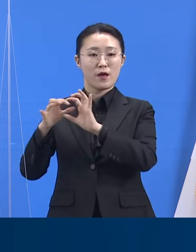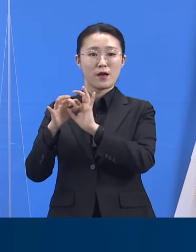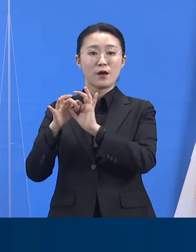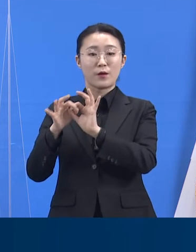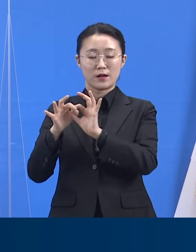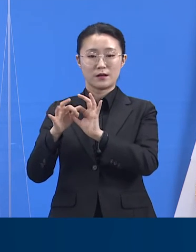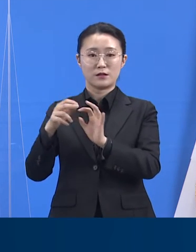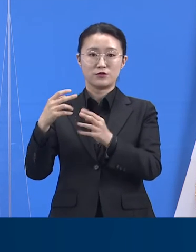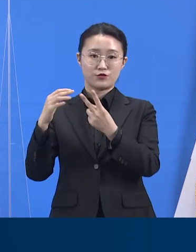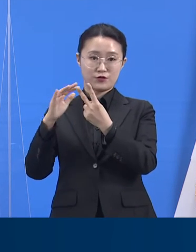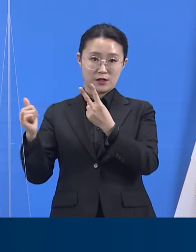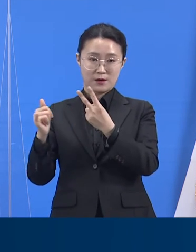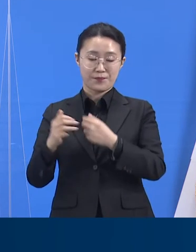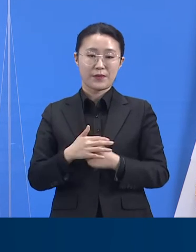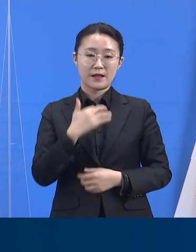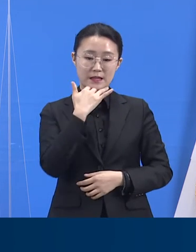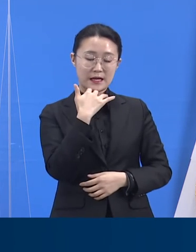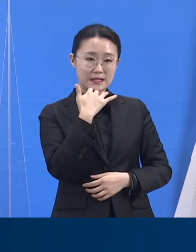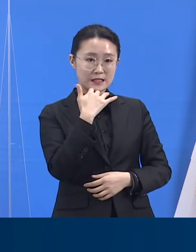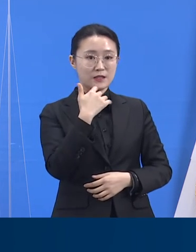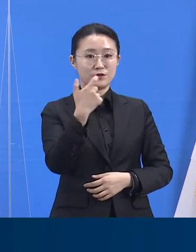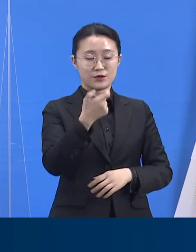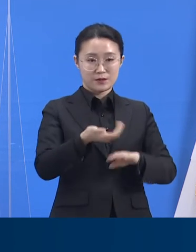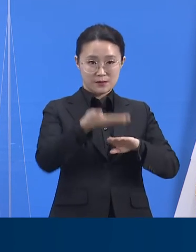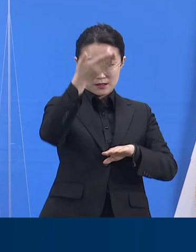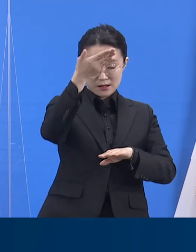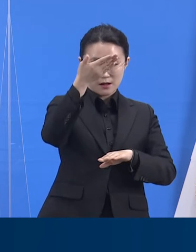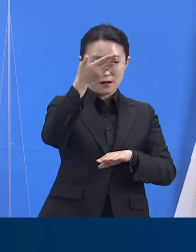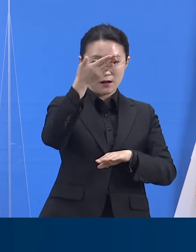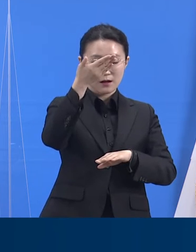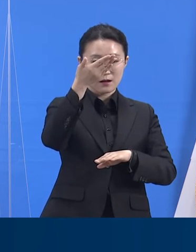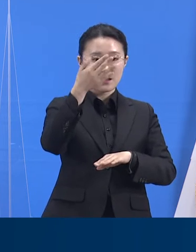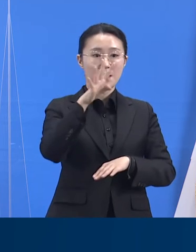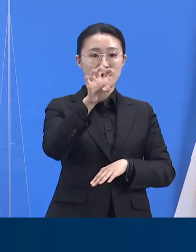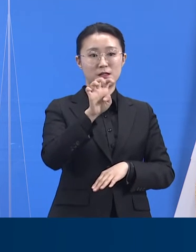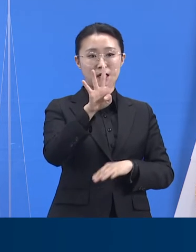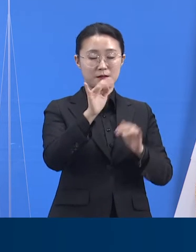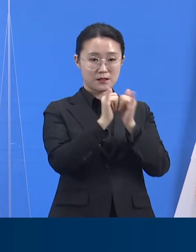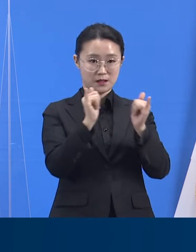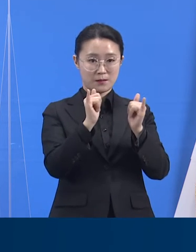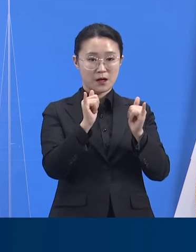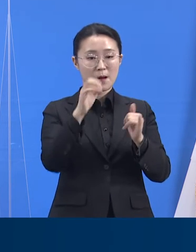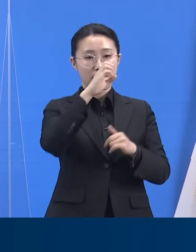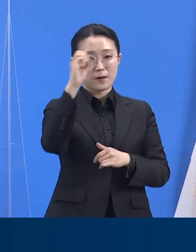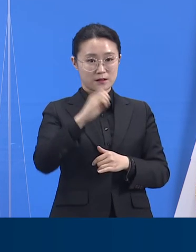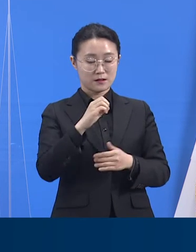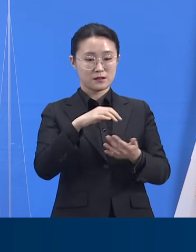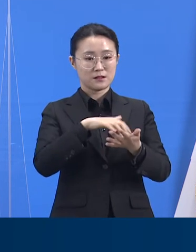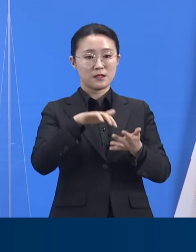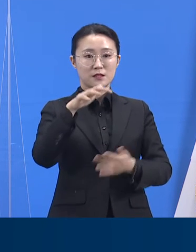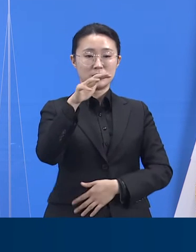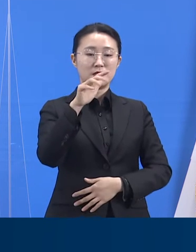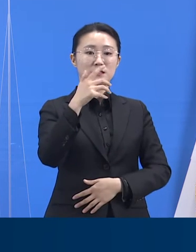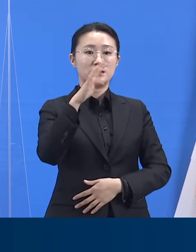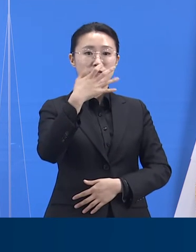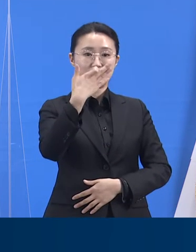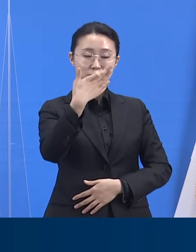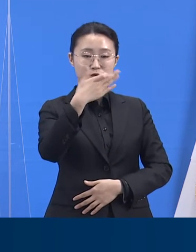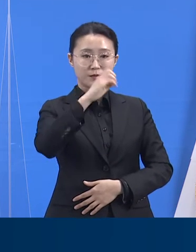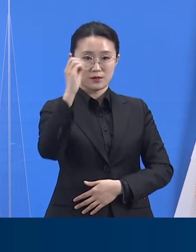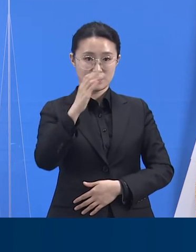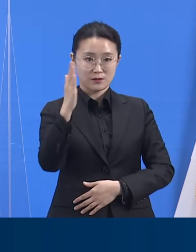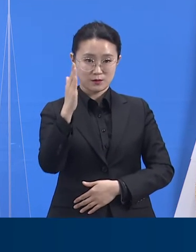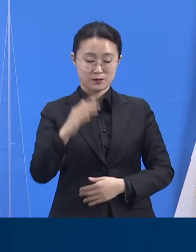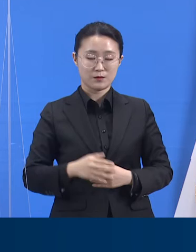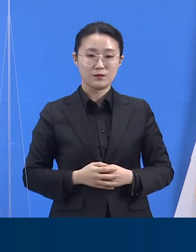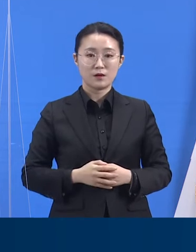이상 고령자는 44명으로 19.6%를 차지합니다. 감염 경로를 알 수 없는 확진자는 25